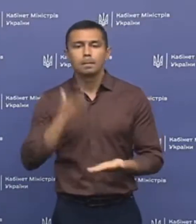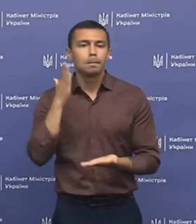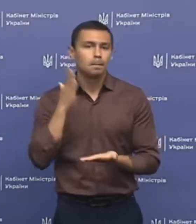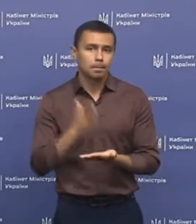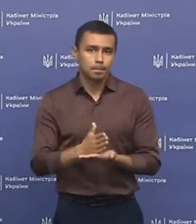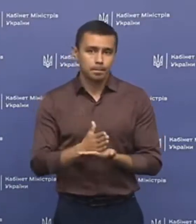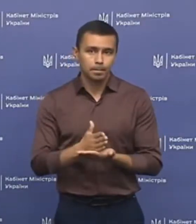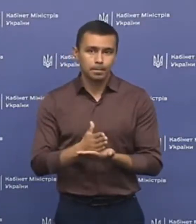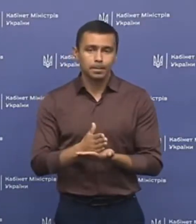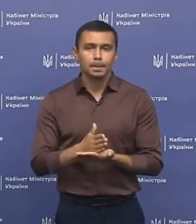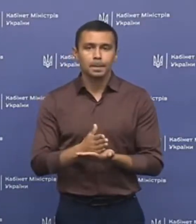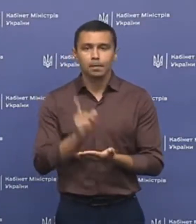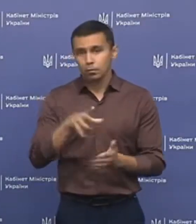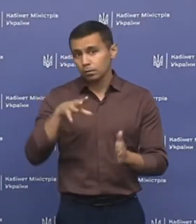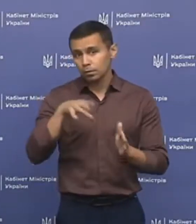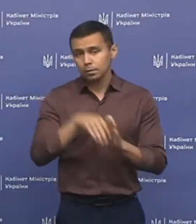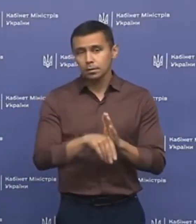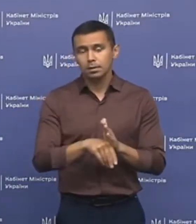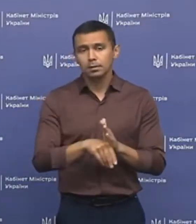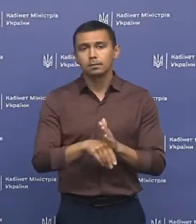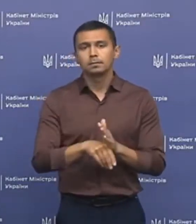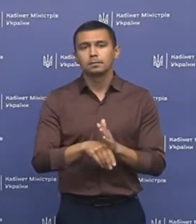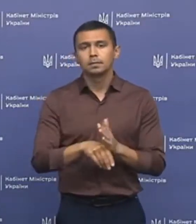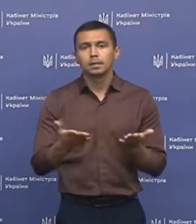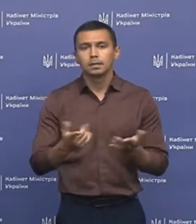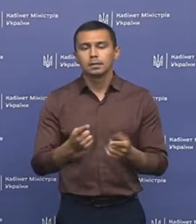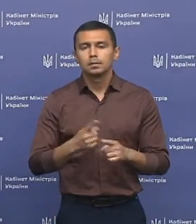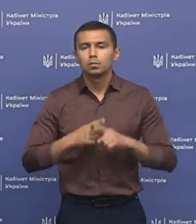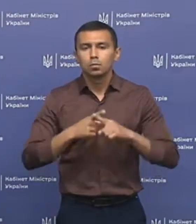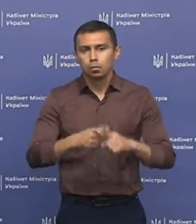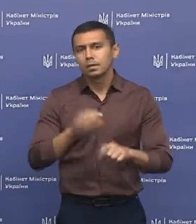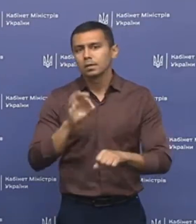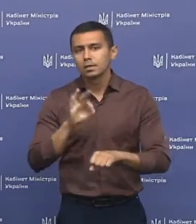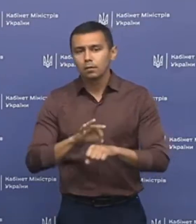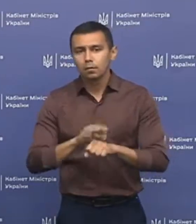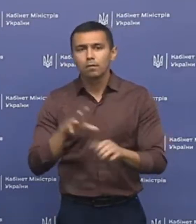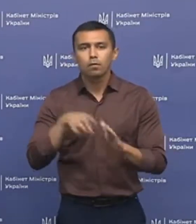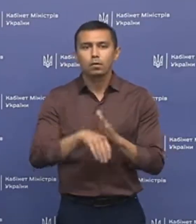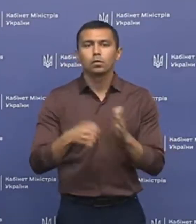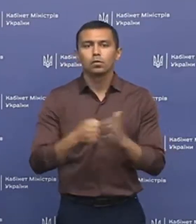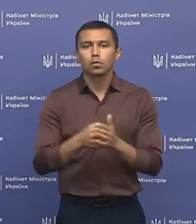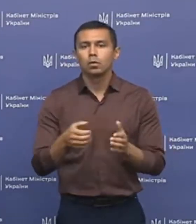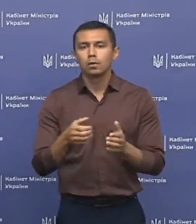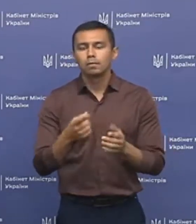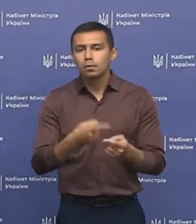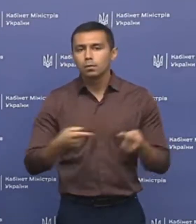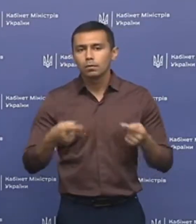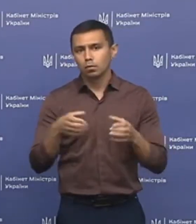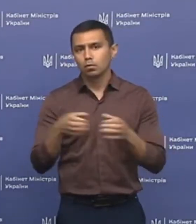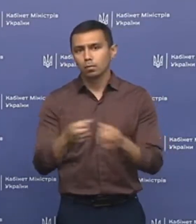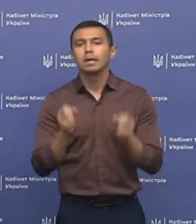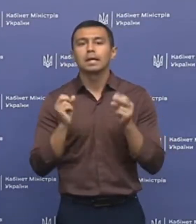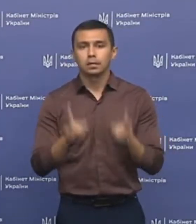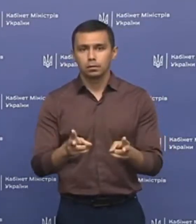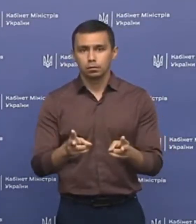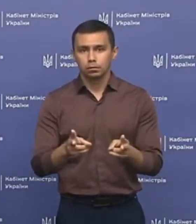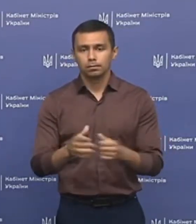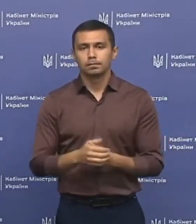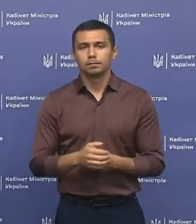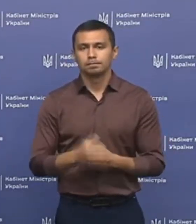мають, в тому числі, які сухотні захворювання, входять до групи відповідної групи ризику.